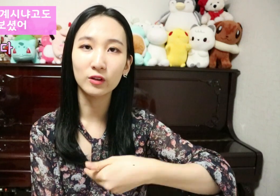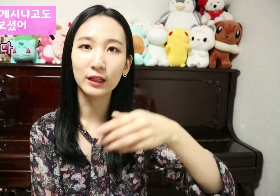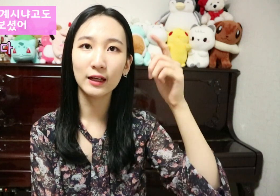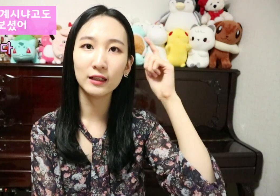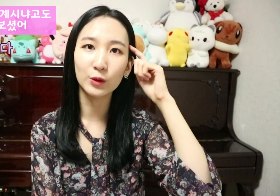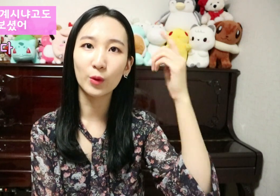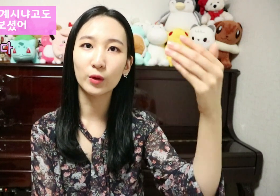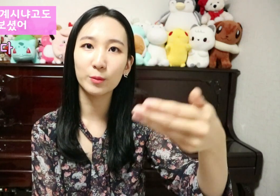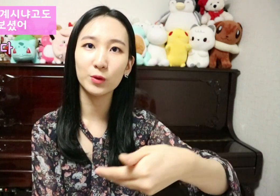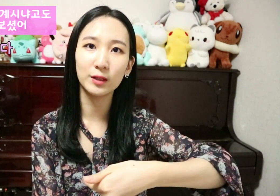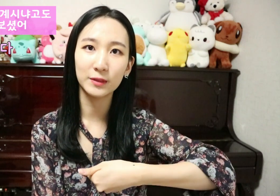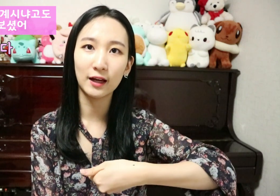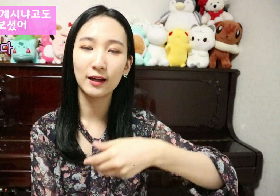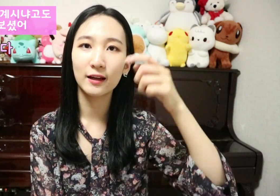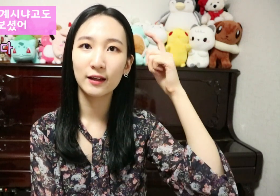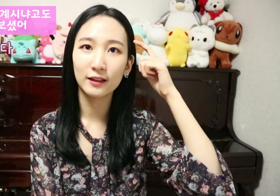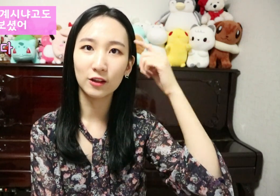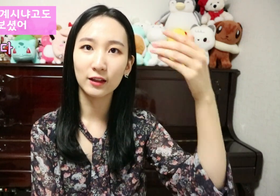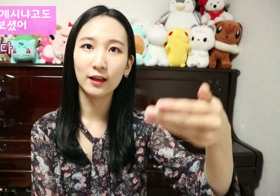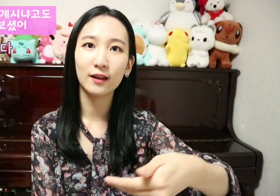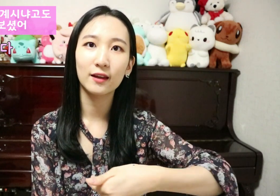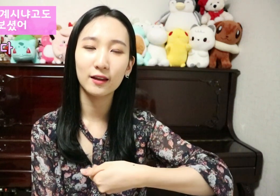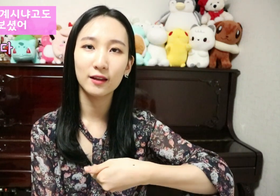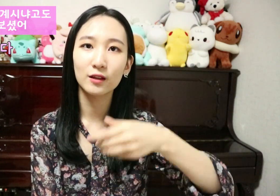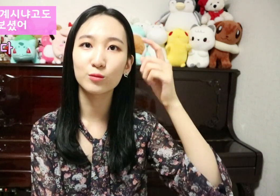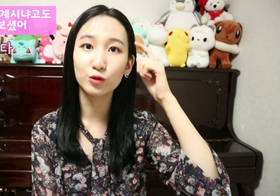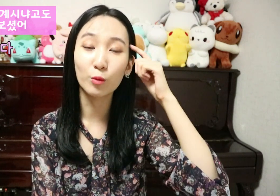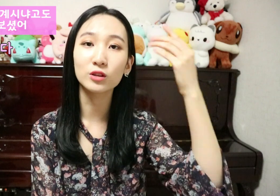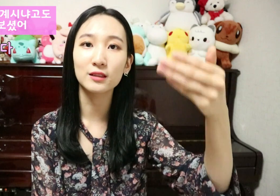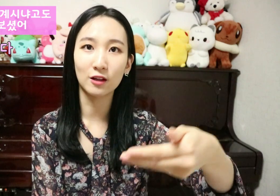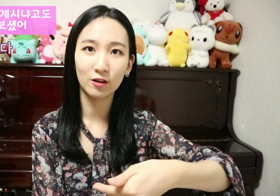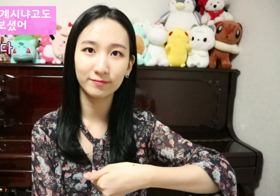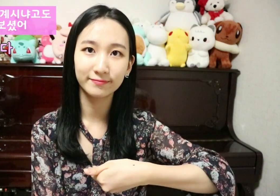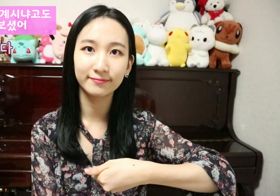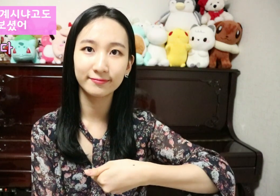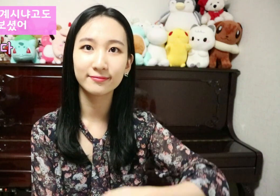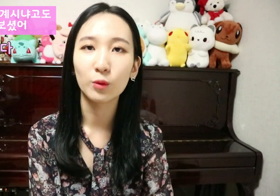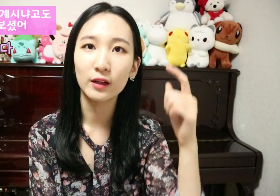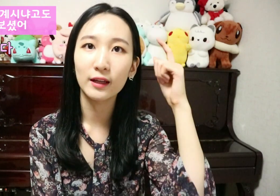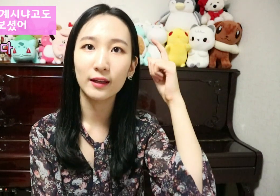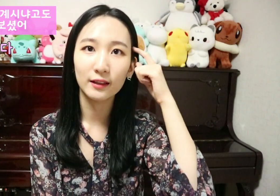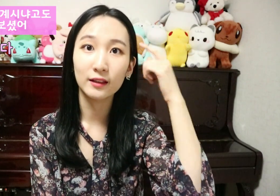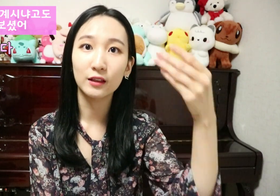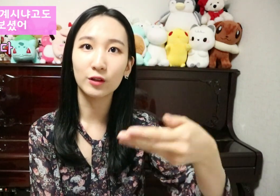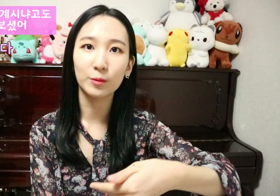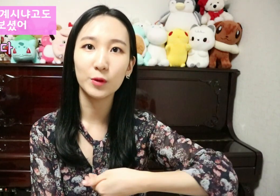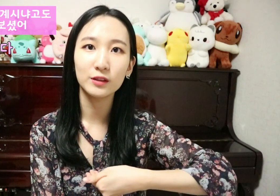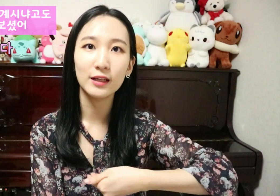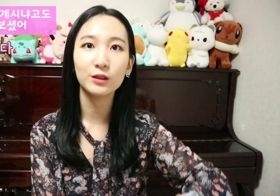거니까 이렇게 표현을 합니다 이렇게 물어보셨어 원래 이렇게 표현을 해야